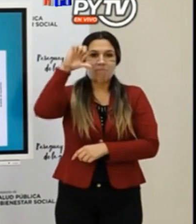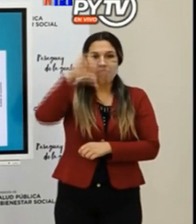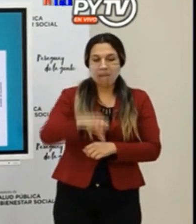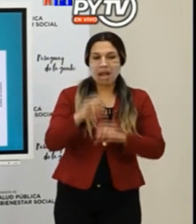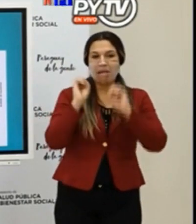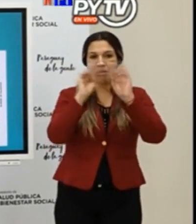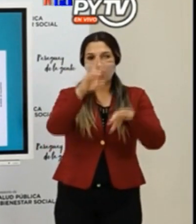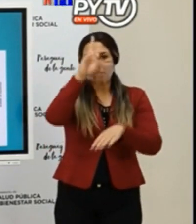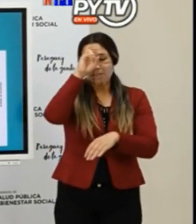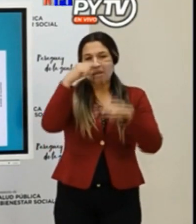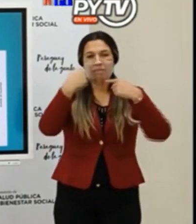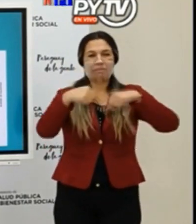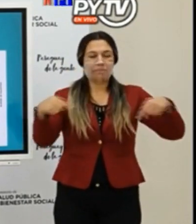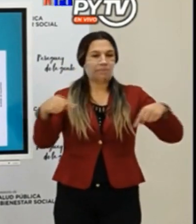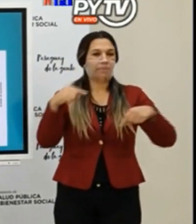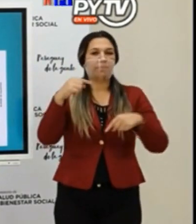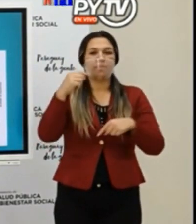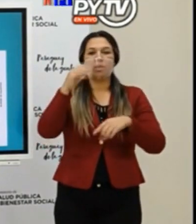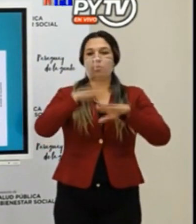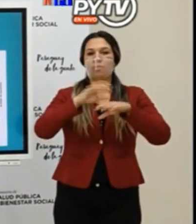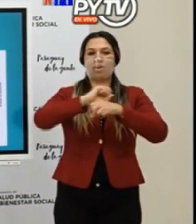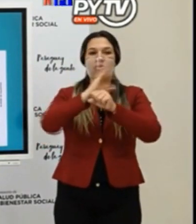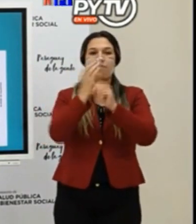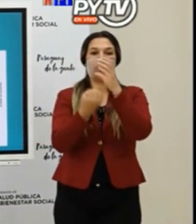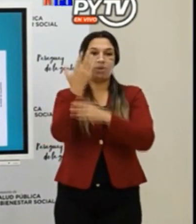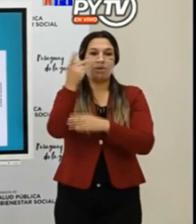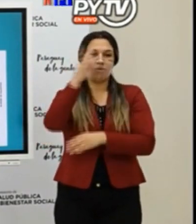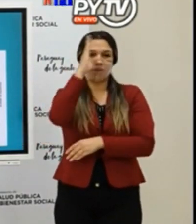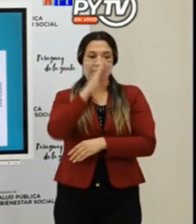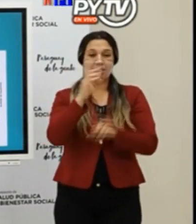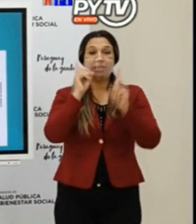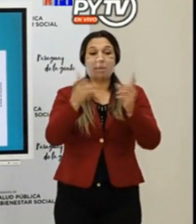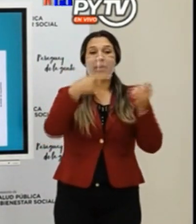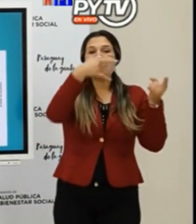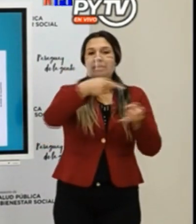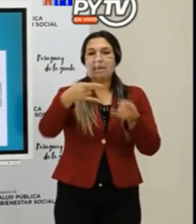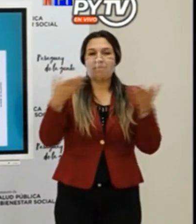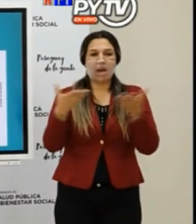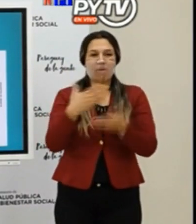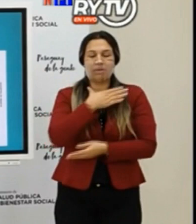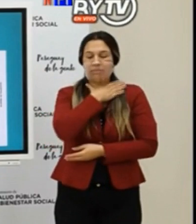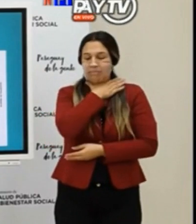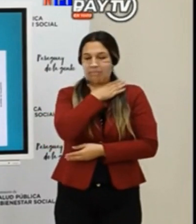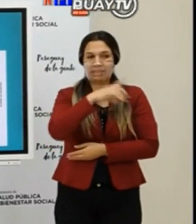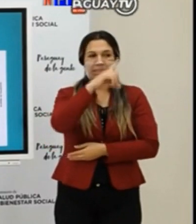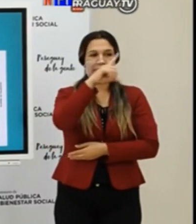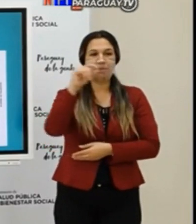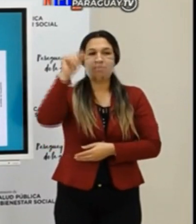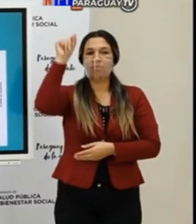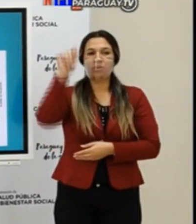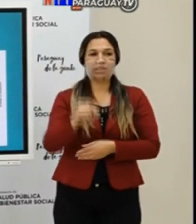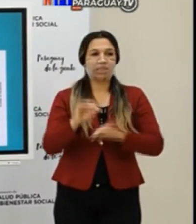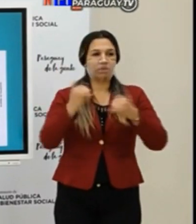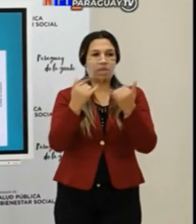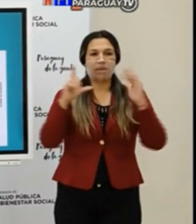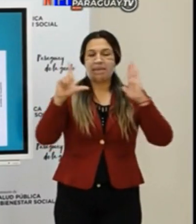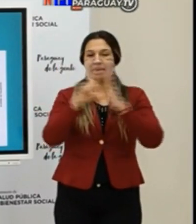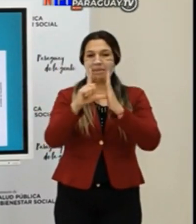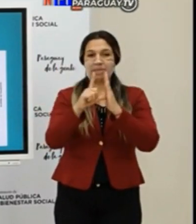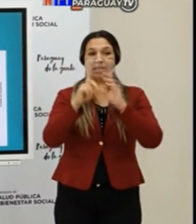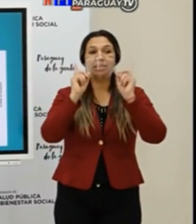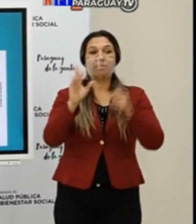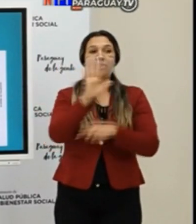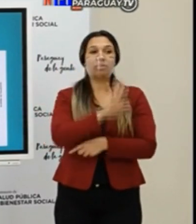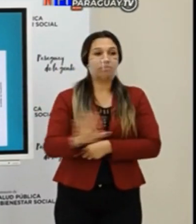más importante. Esto exige muchísimo al sistema de salud. Las camas están prácticamente saturadas al 100% en todo el territorio nacional.